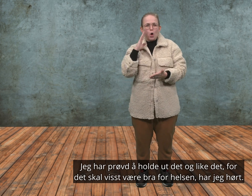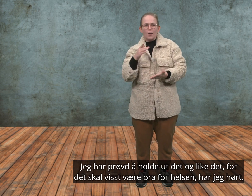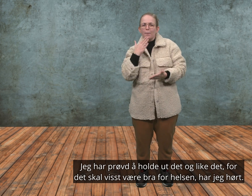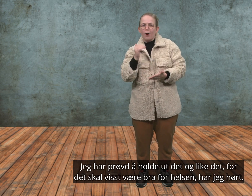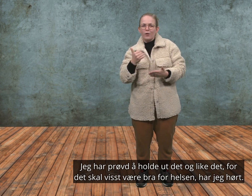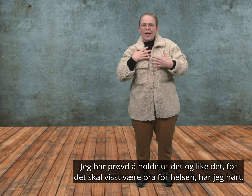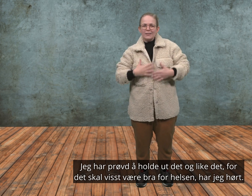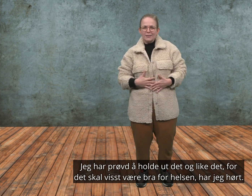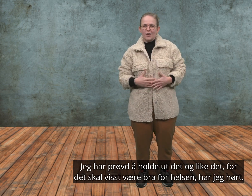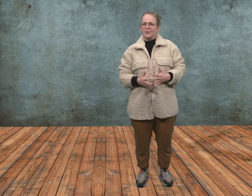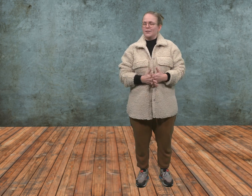det skal vist være bra for helsen, har jeg hørt.